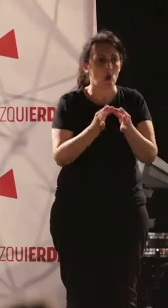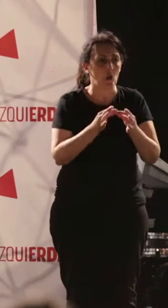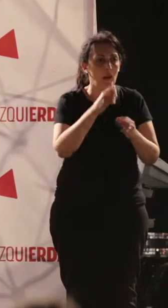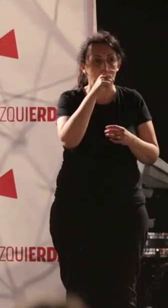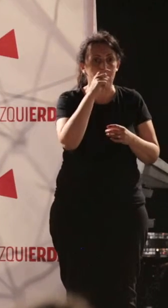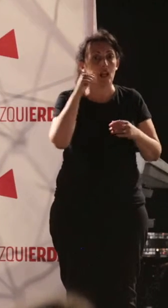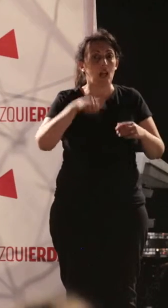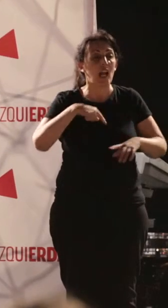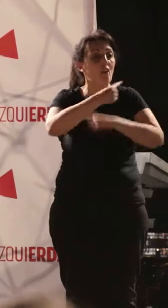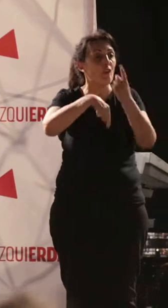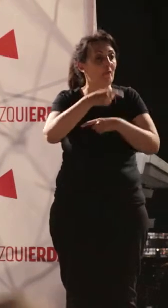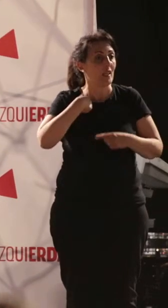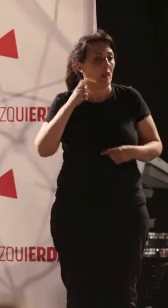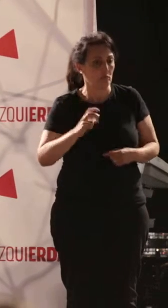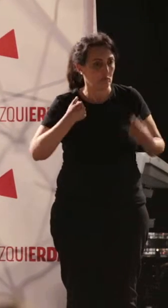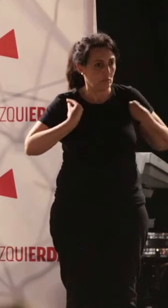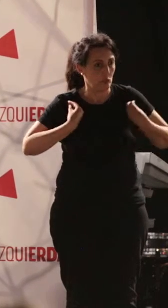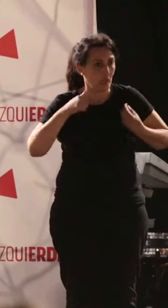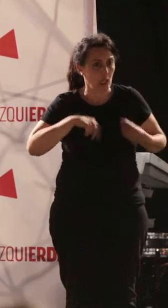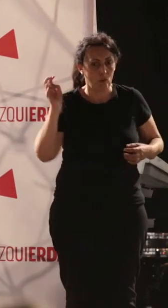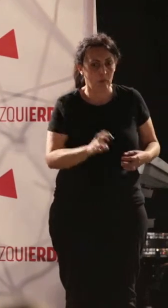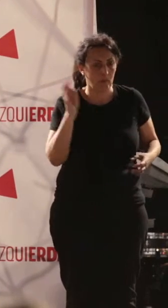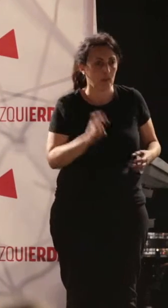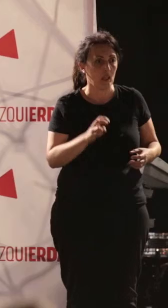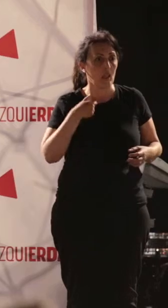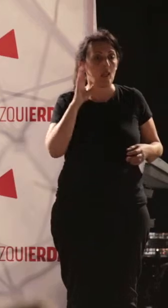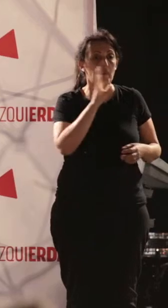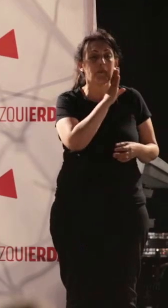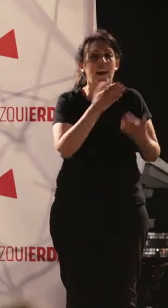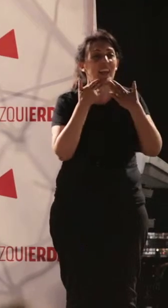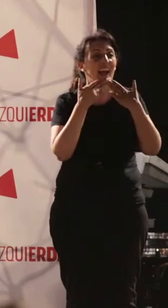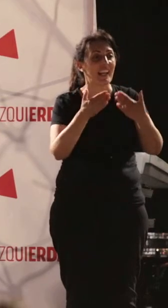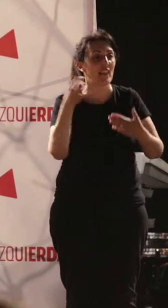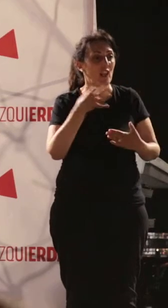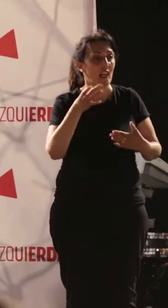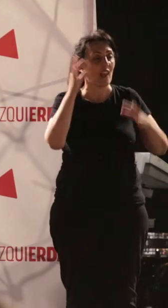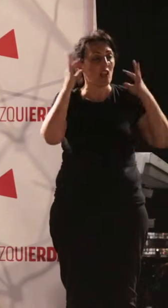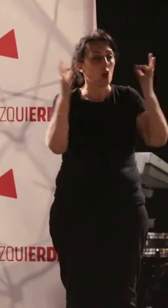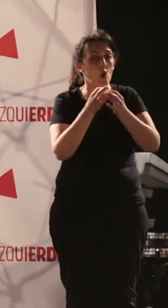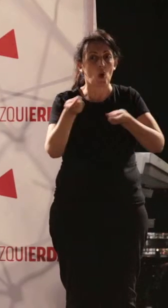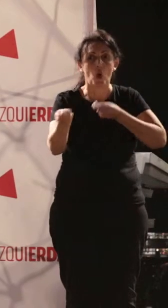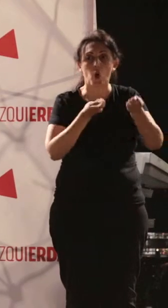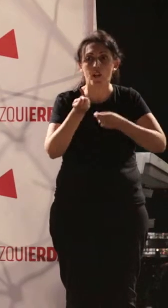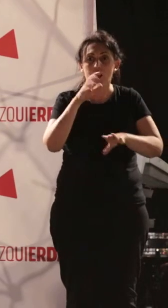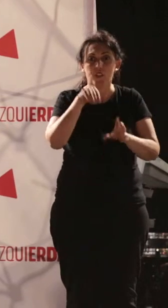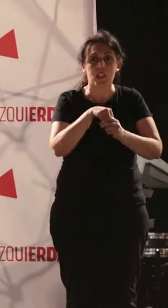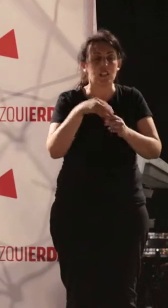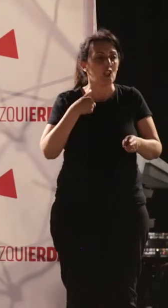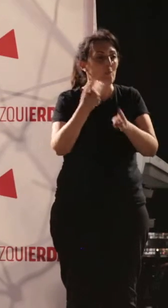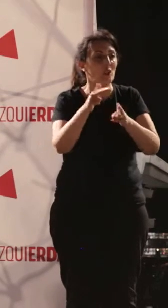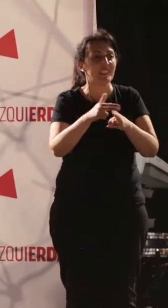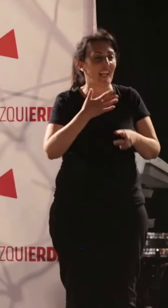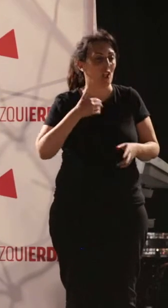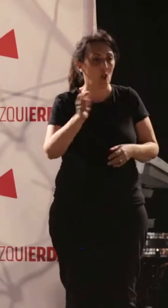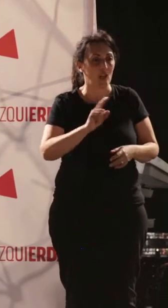porque aquí está mi familia y aquí acudo, lo único que mi madre agradece de ser yo coordinador, de estar en política, que no quiere que esté,